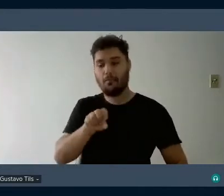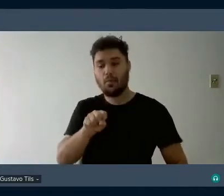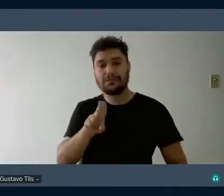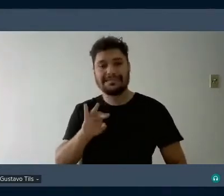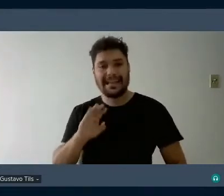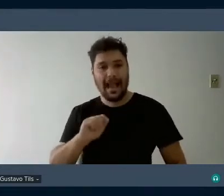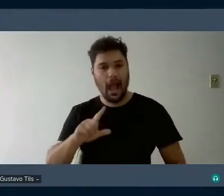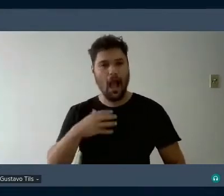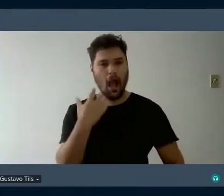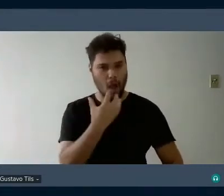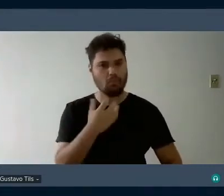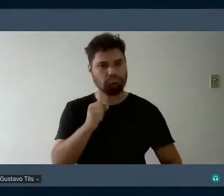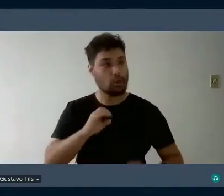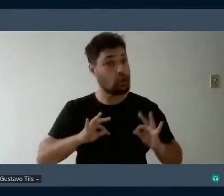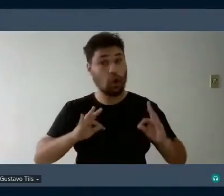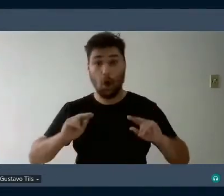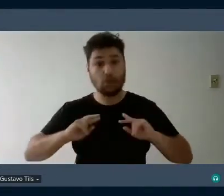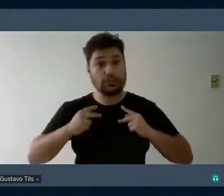Todos os seres são musicais.